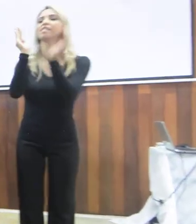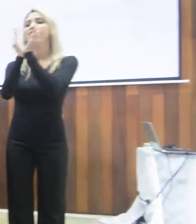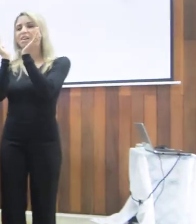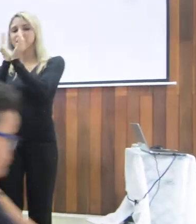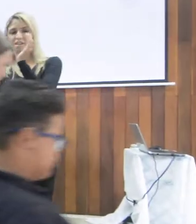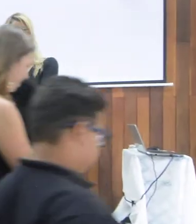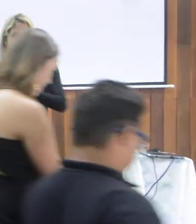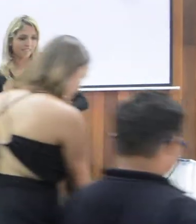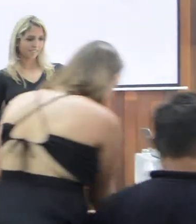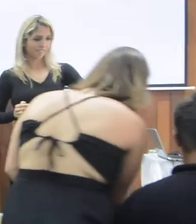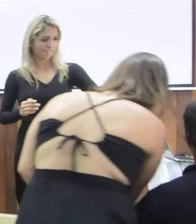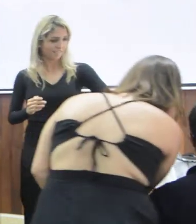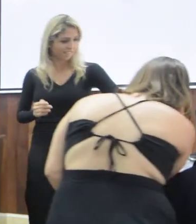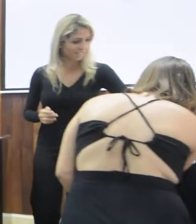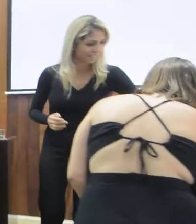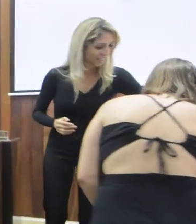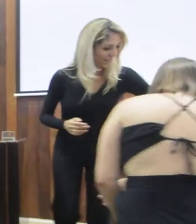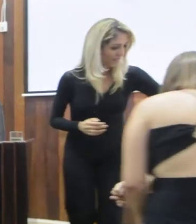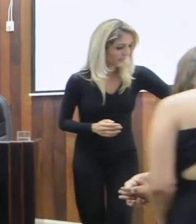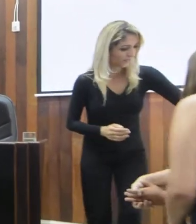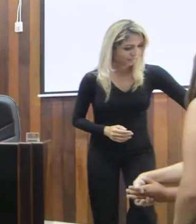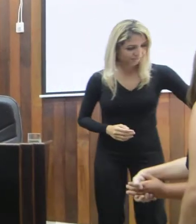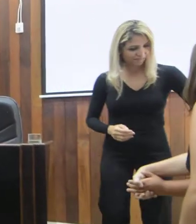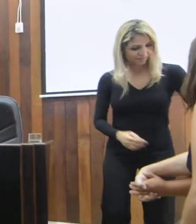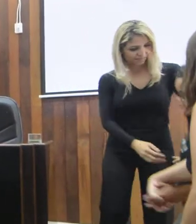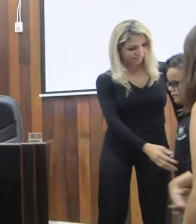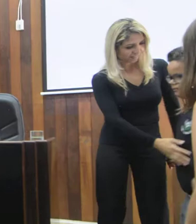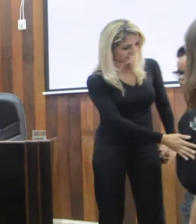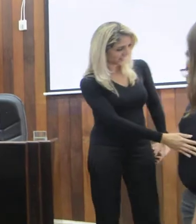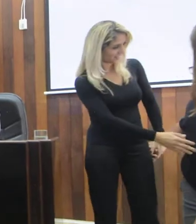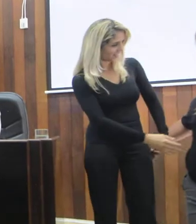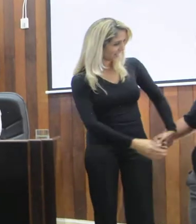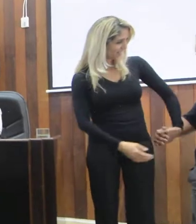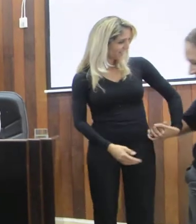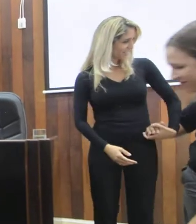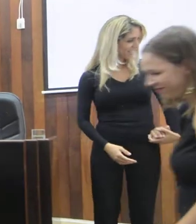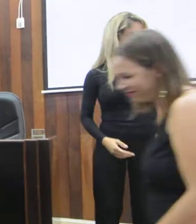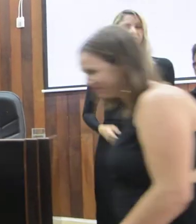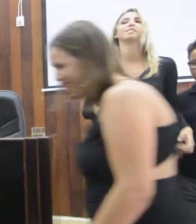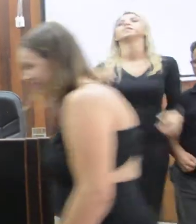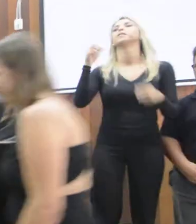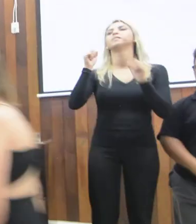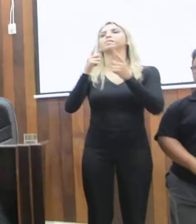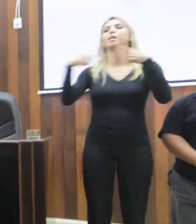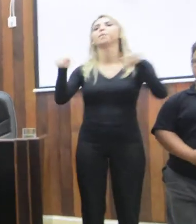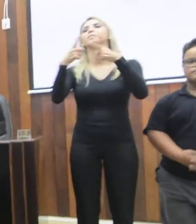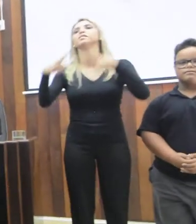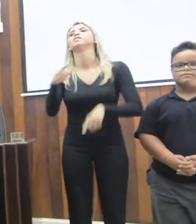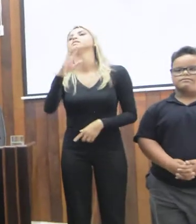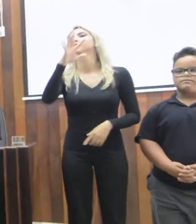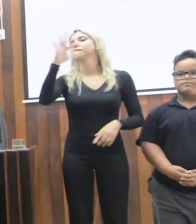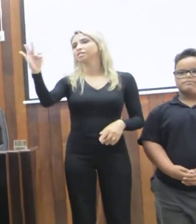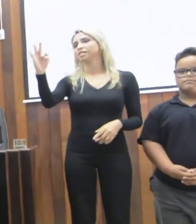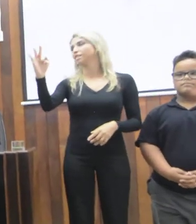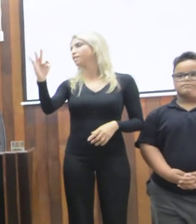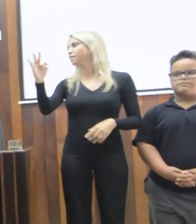um depósito para fazer a apresentação para a gente aqui do hino nacional pela